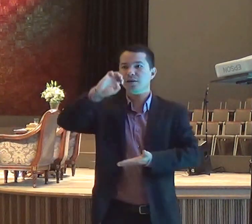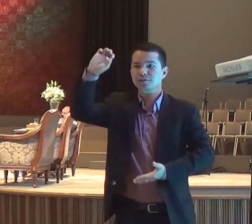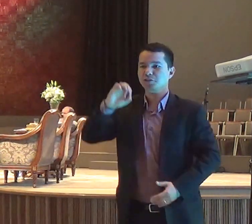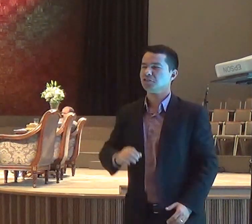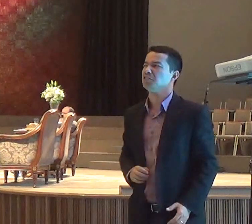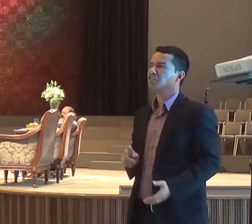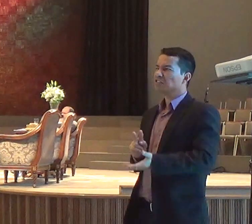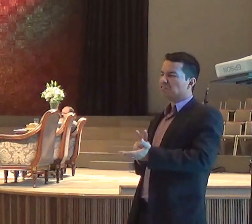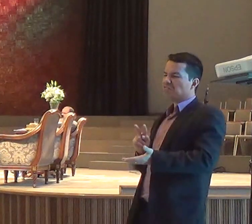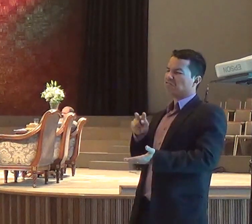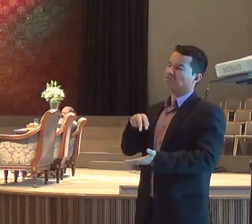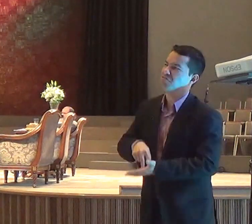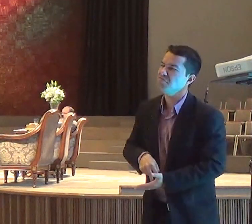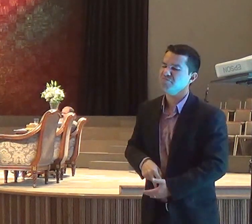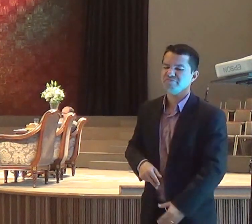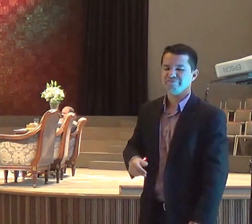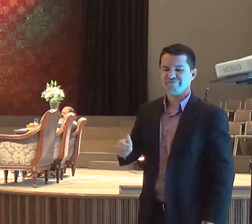gosto, diz assim, olha, presta atenção,